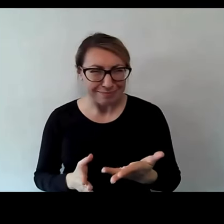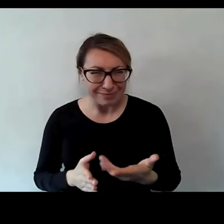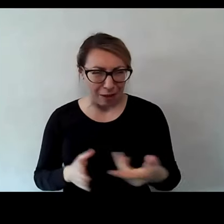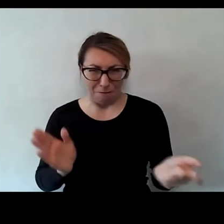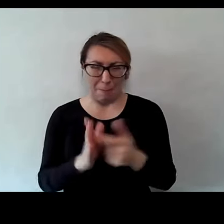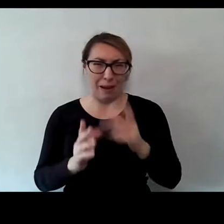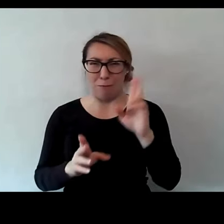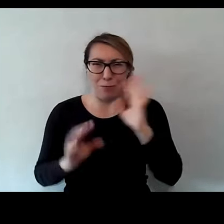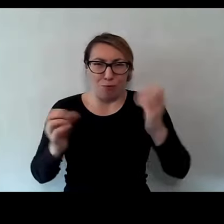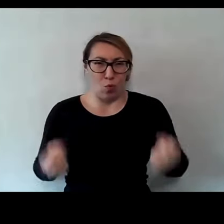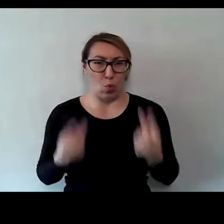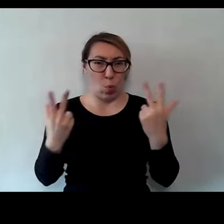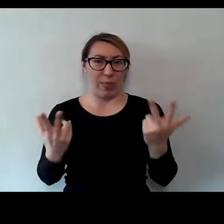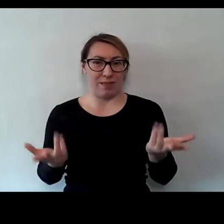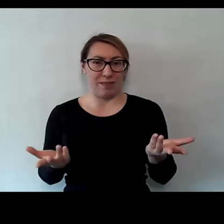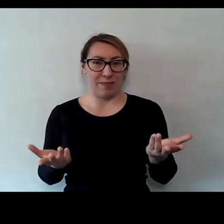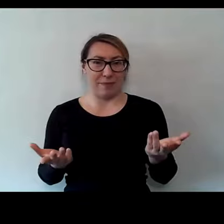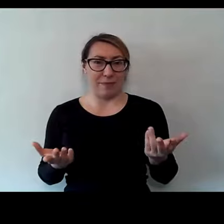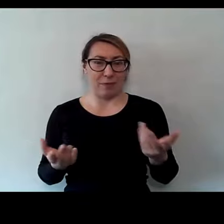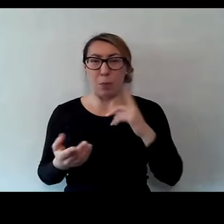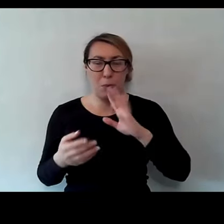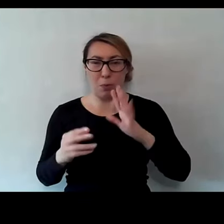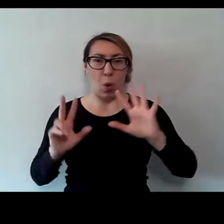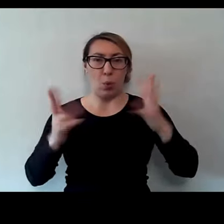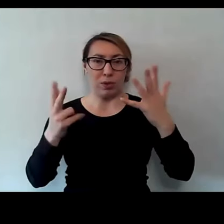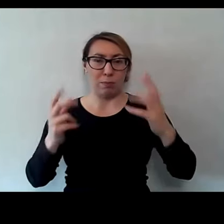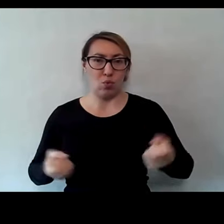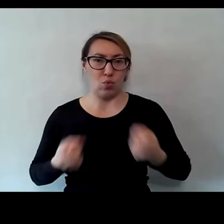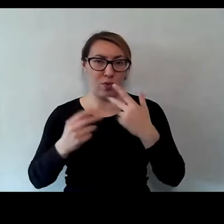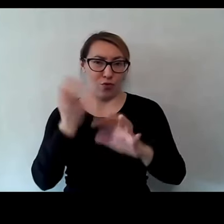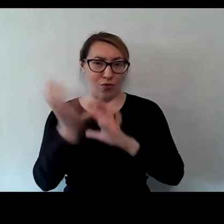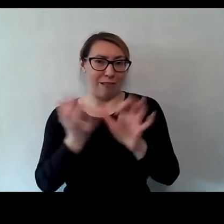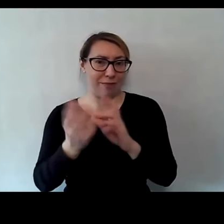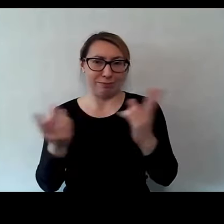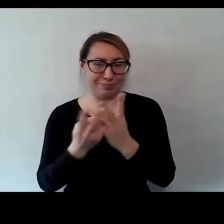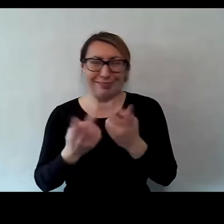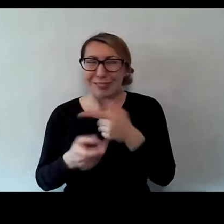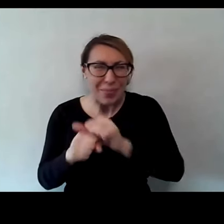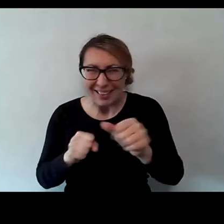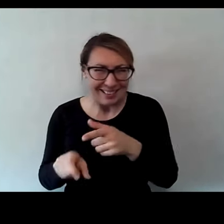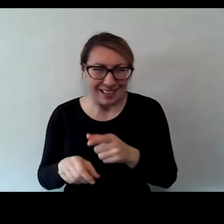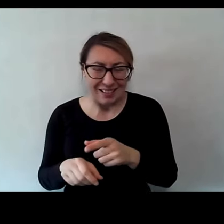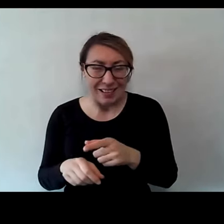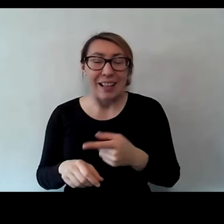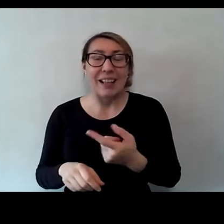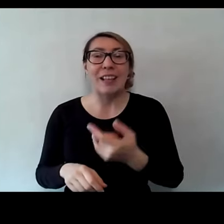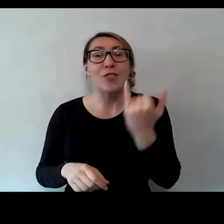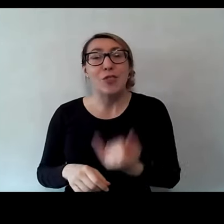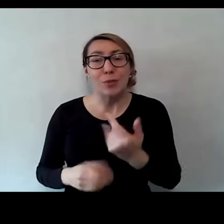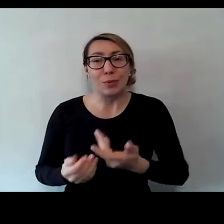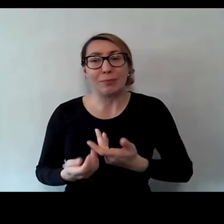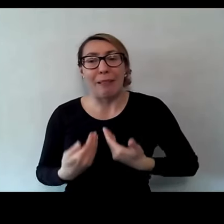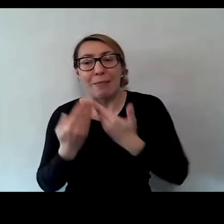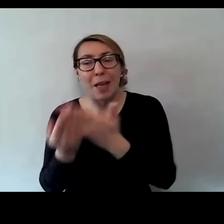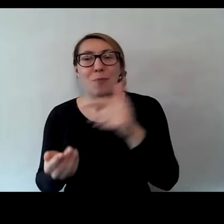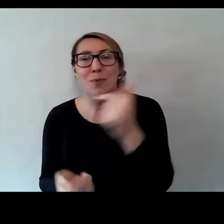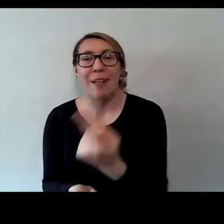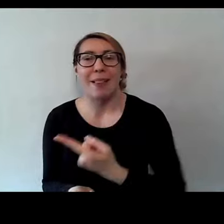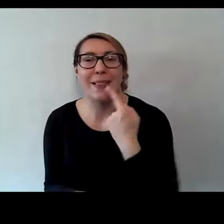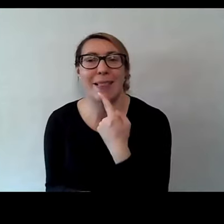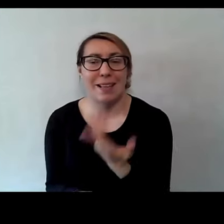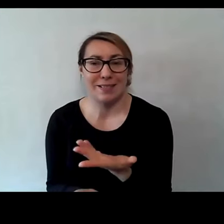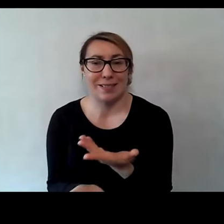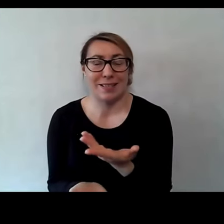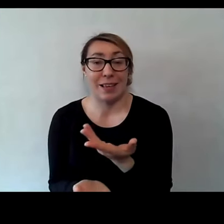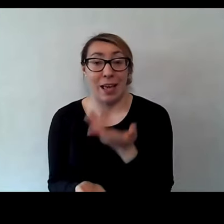cudu. I to ósmego cudu świata, bo tak się to nie dzieje. Dziecku trzeba dać język. I jeżeli teraz ten